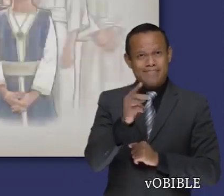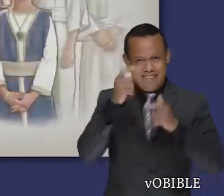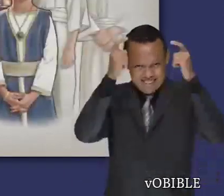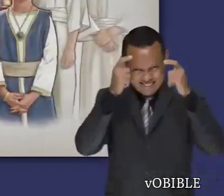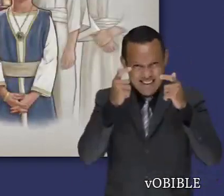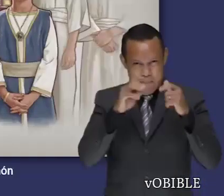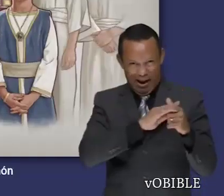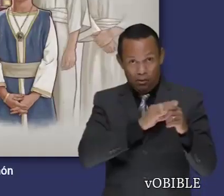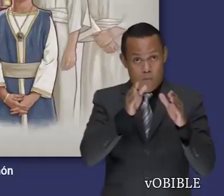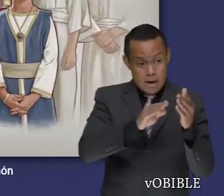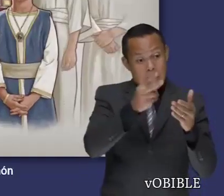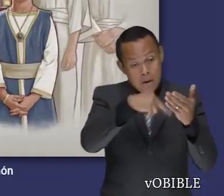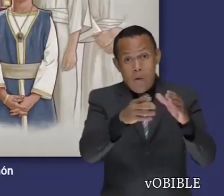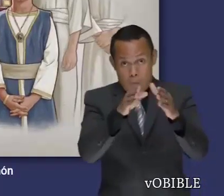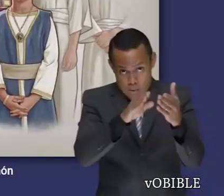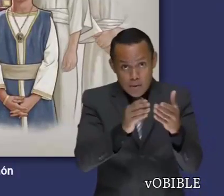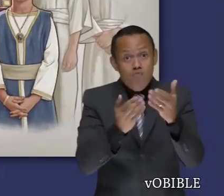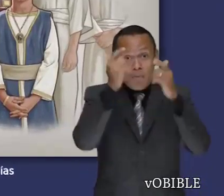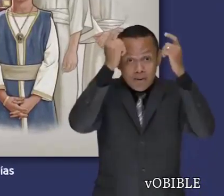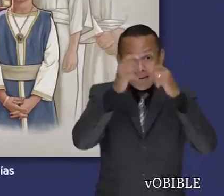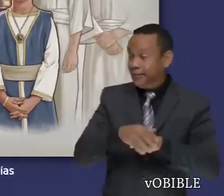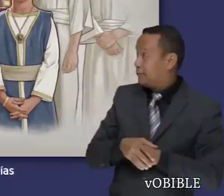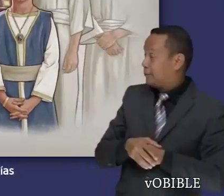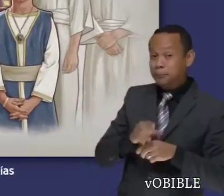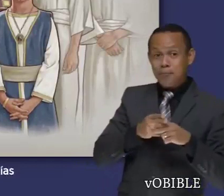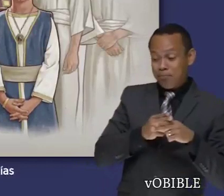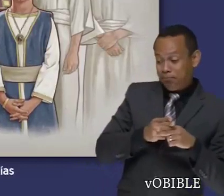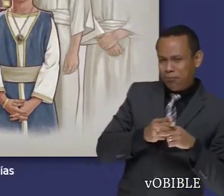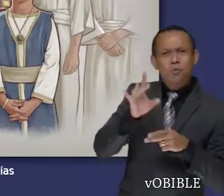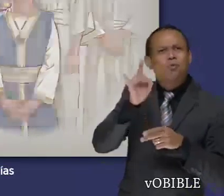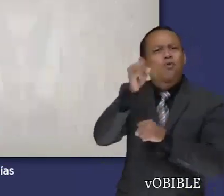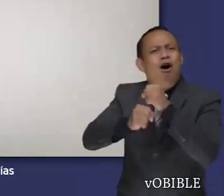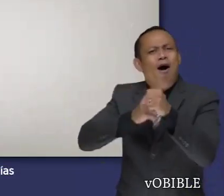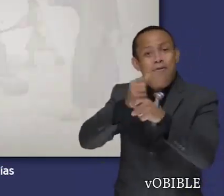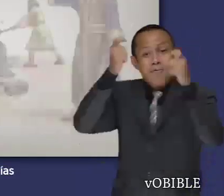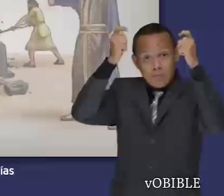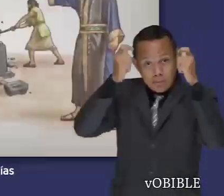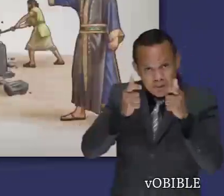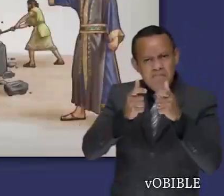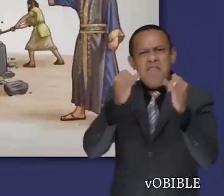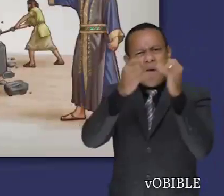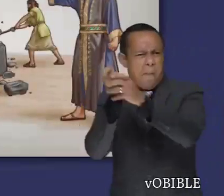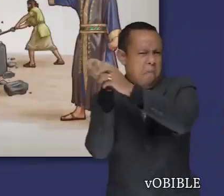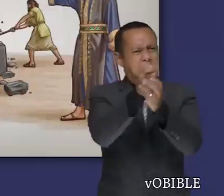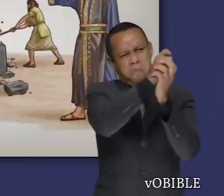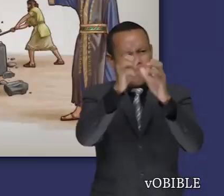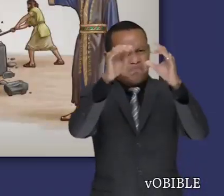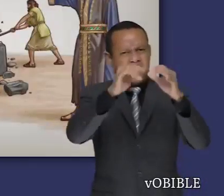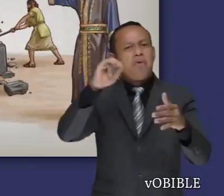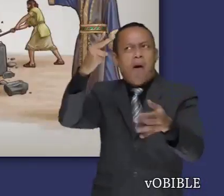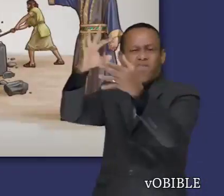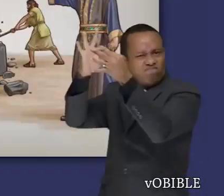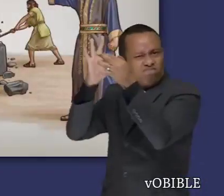22, Manasés y su hijo Amón ya han muerto, y Josías se convierte en rey con tan solo ocho años. Él hace lo que